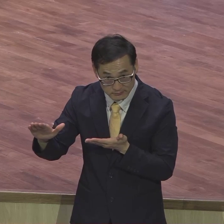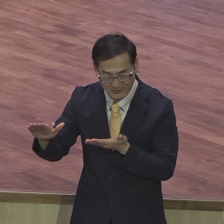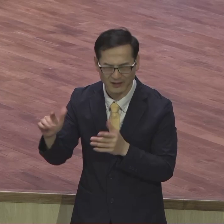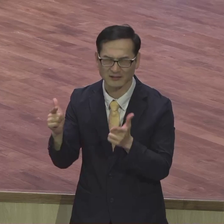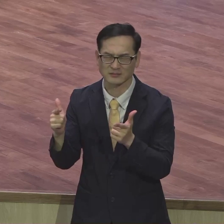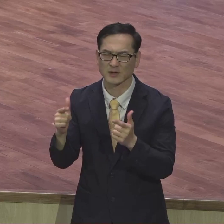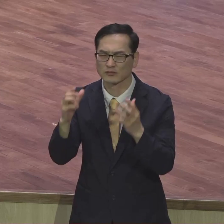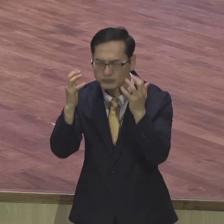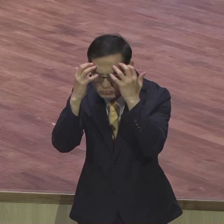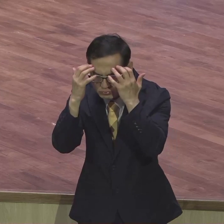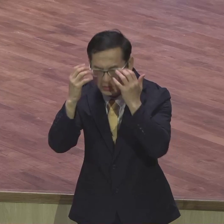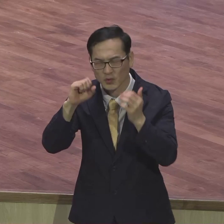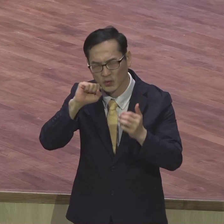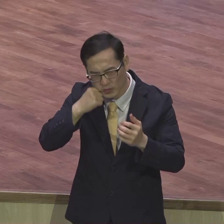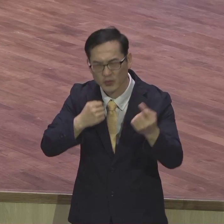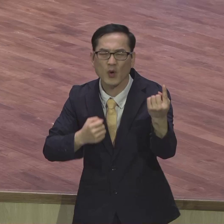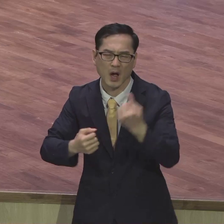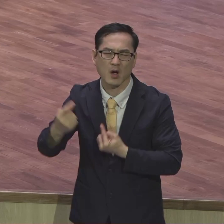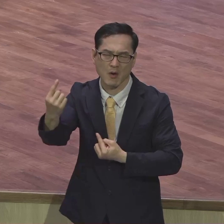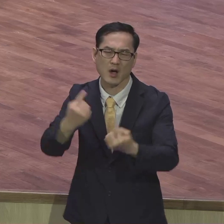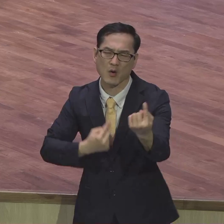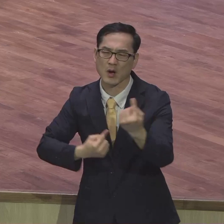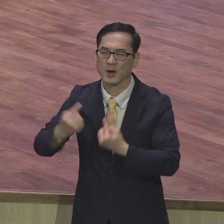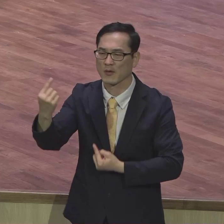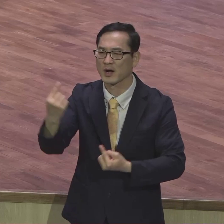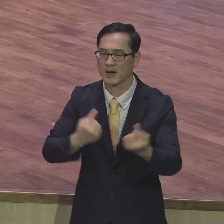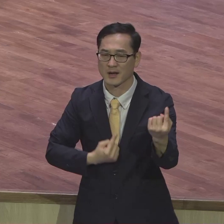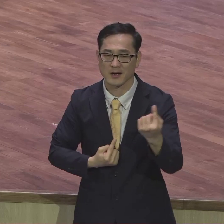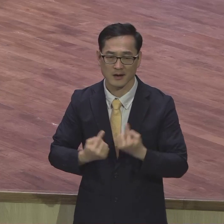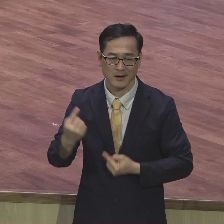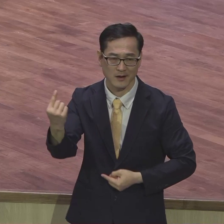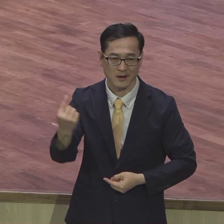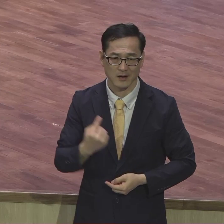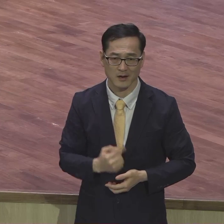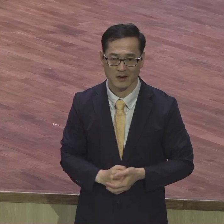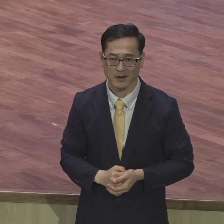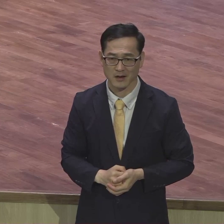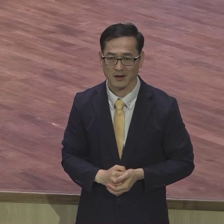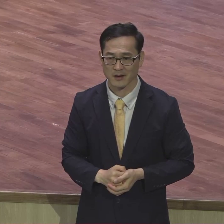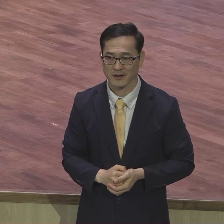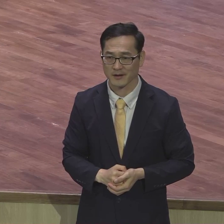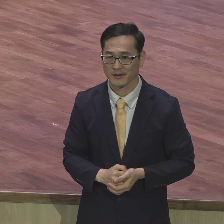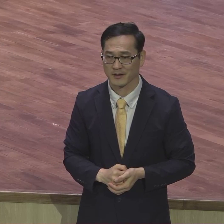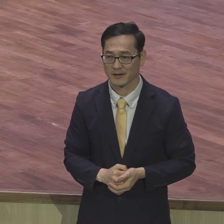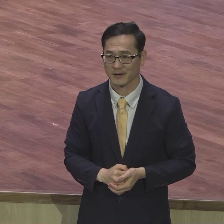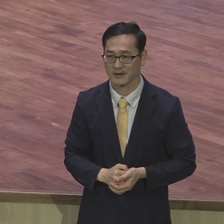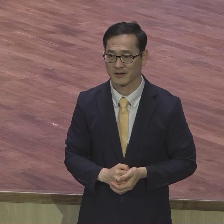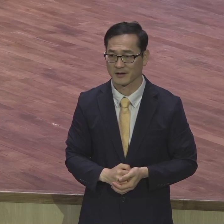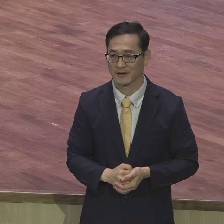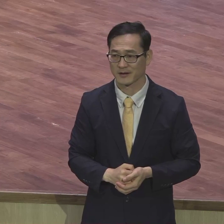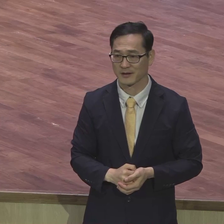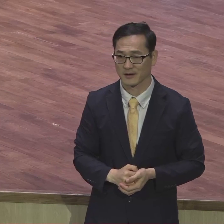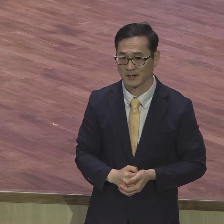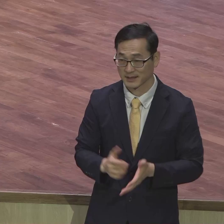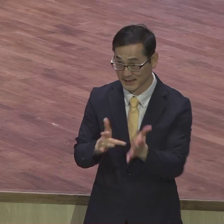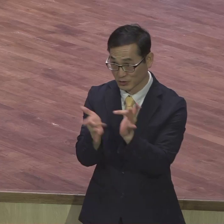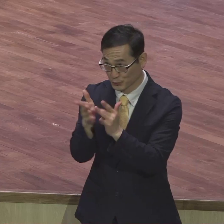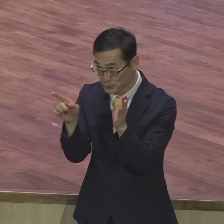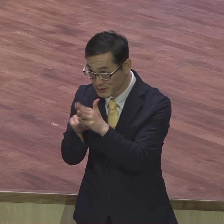문제 사건도 있습니다 어떤 때는 부신자였다면 겪지 않을 만큼 어려움도 겪을 수 있어요